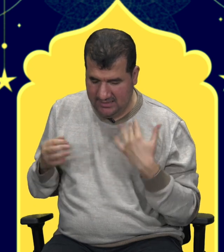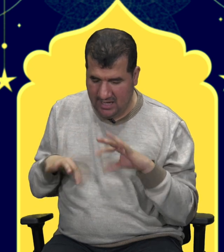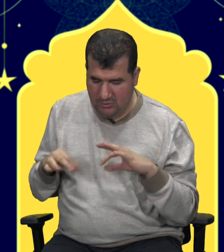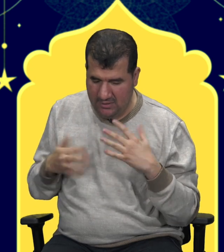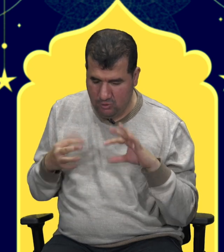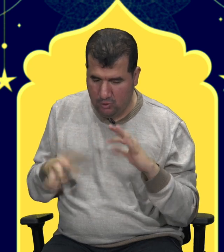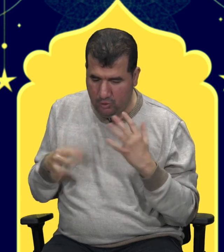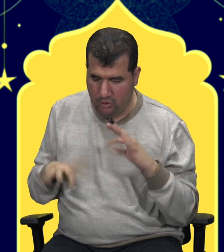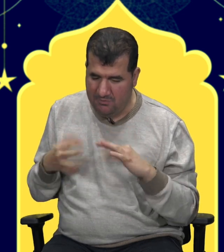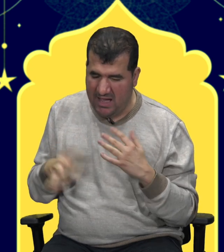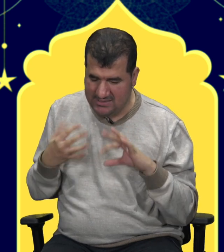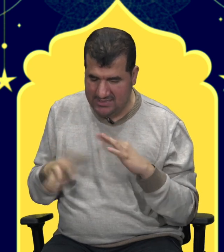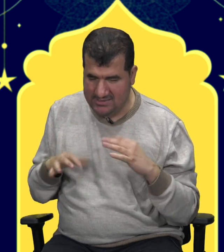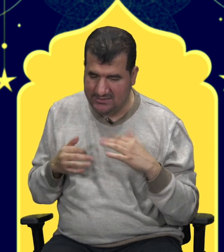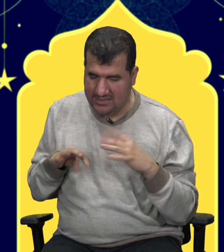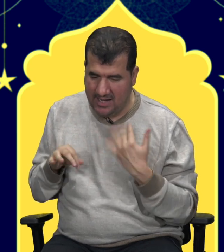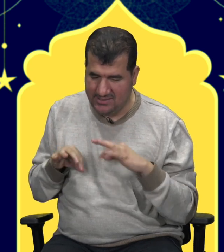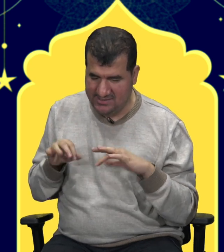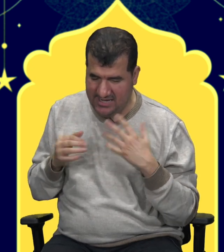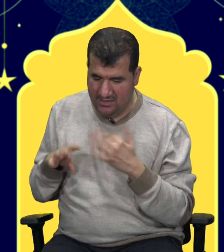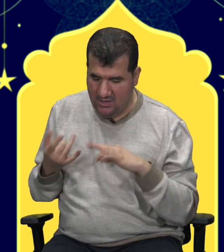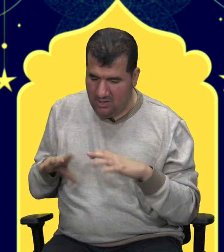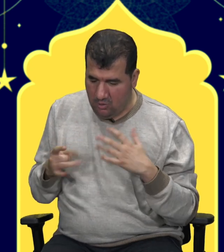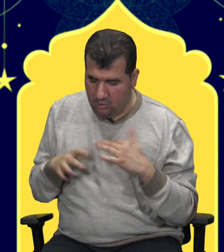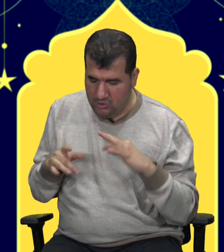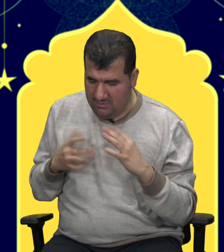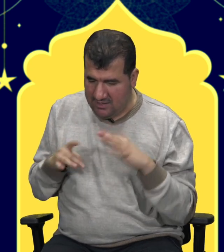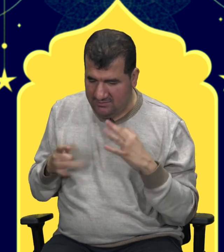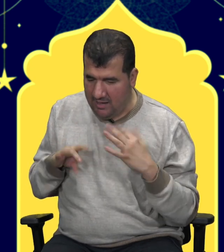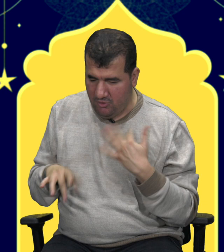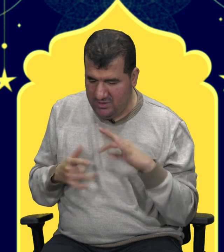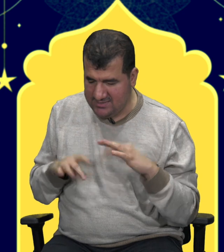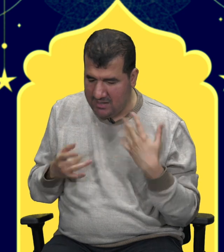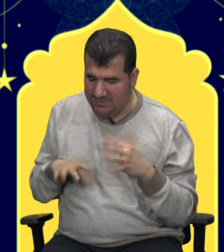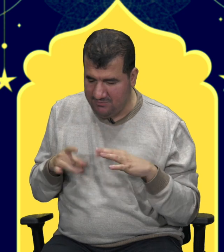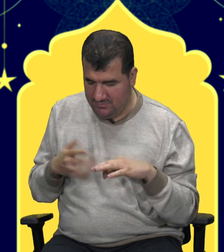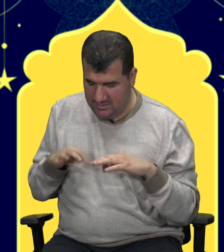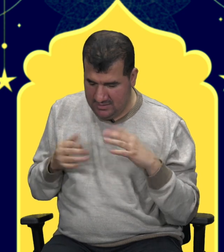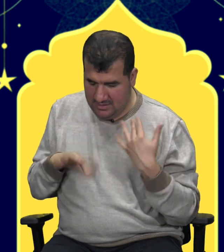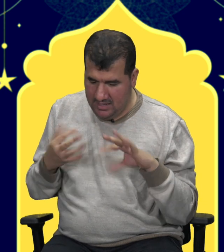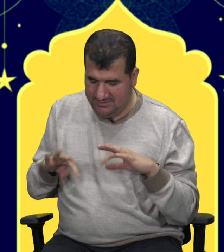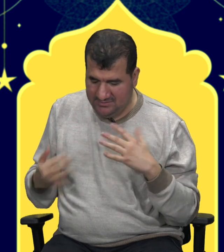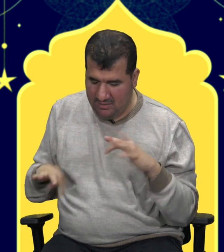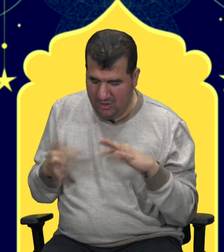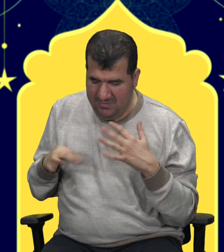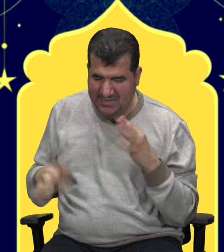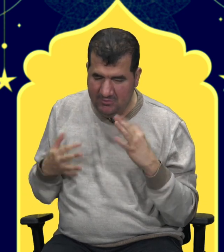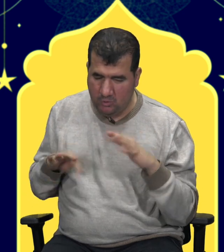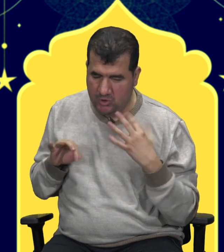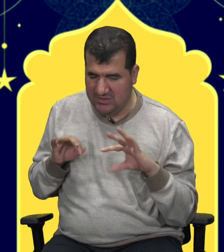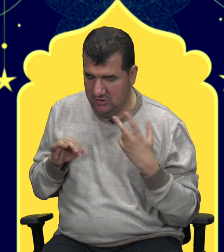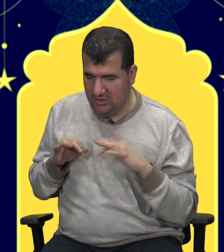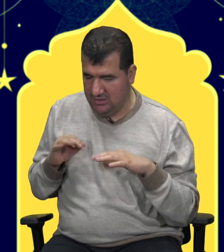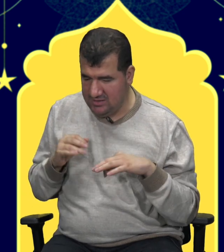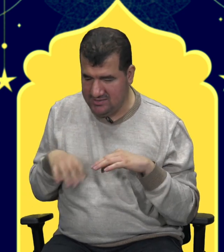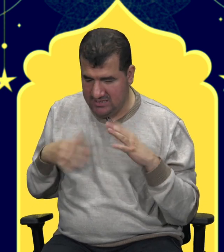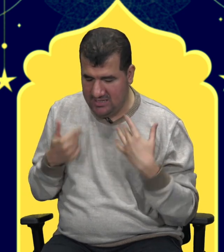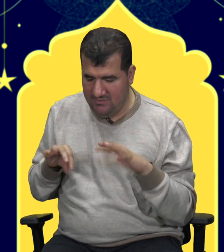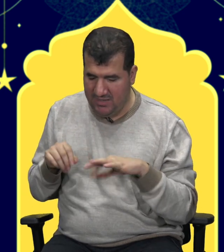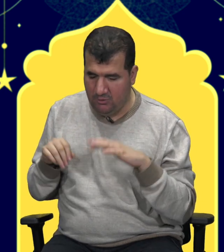güler yüzlü oluyorum. Bazı insanların aksine oruç zamanı daha böyle sabrım, adeta böyle bedenimi kuşatıyor. Kısaca ben orucu